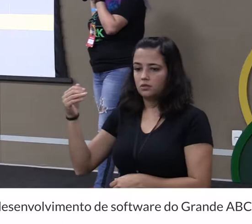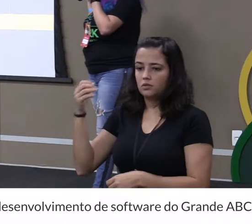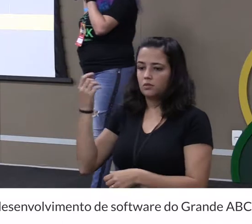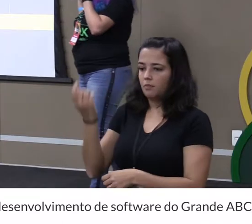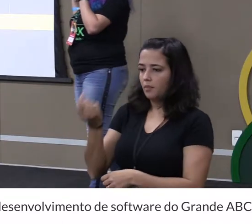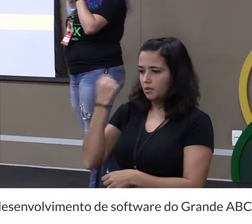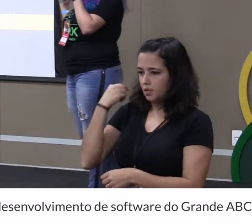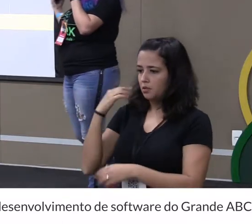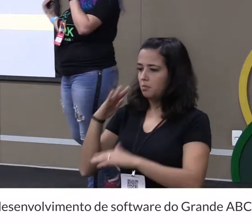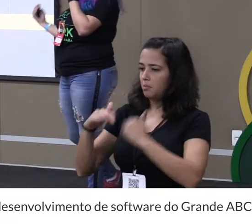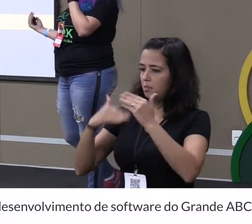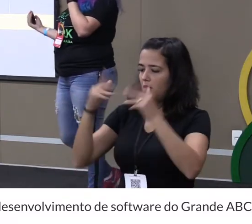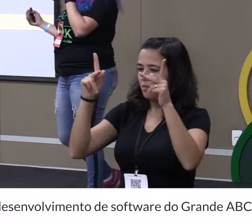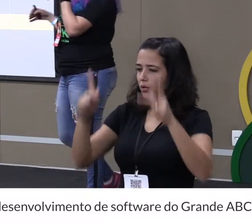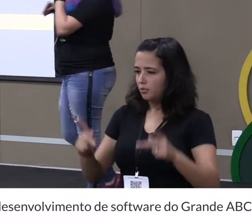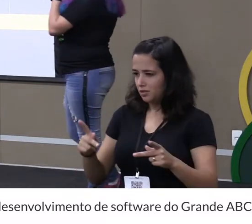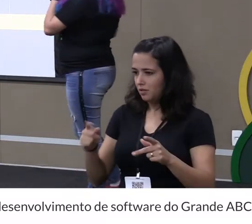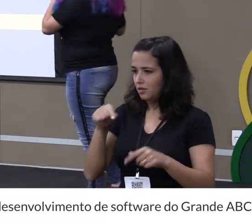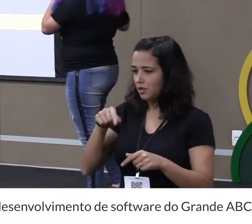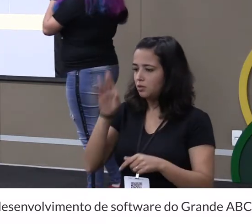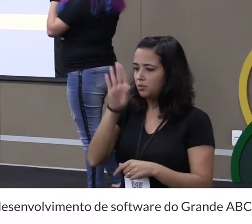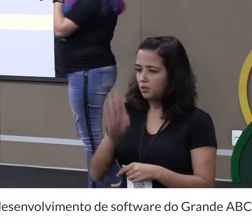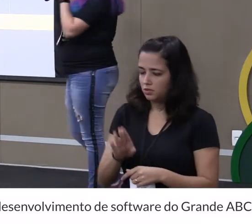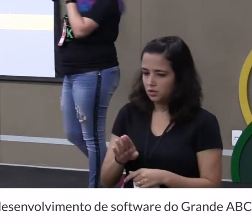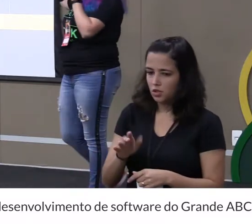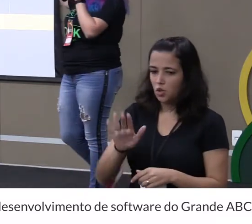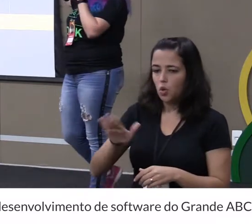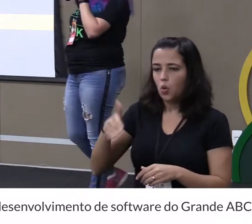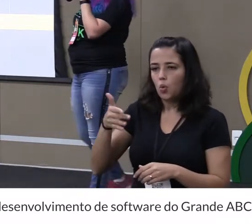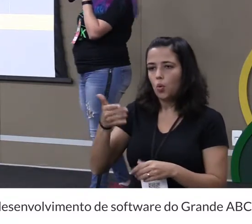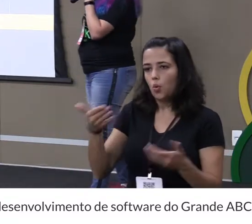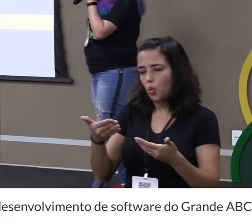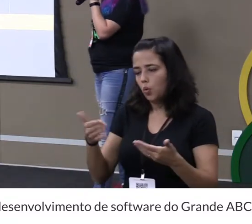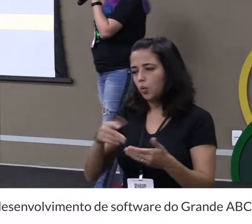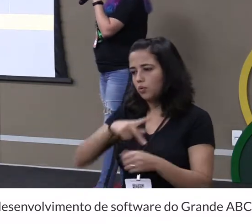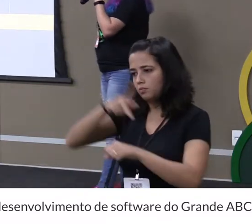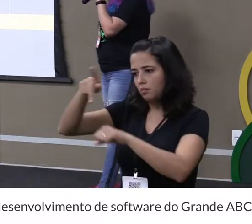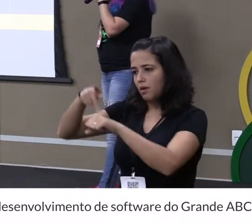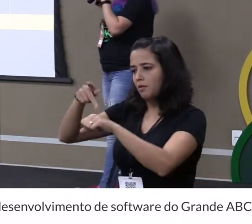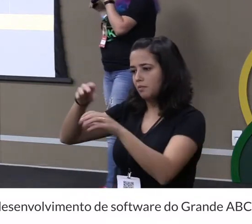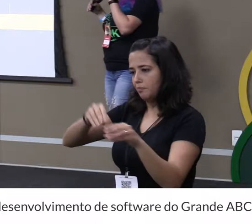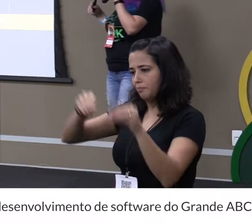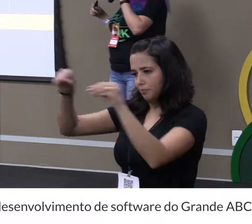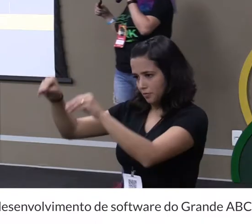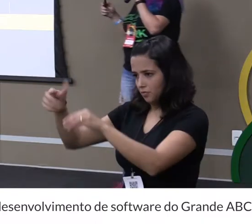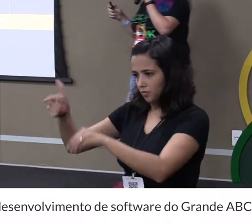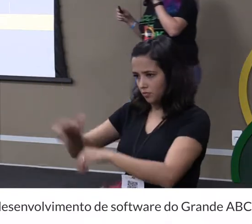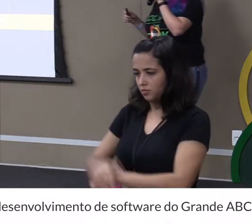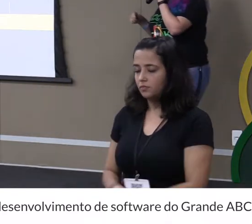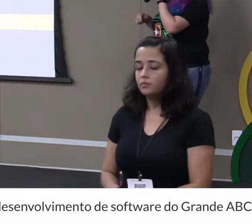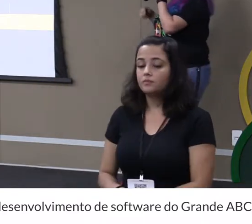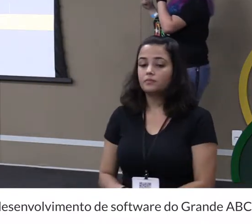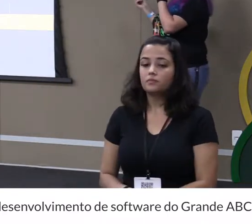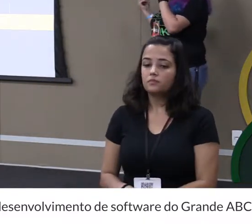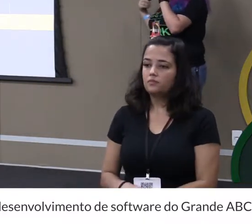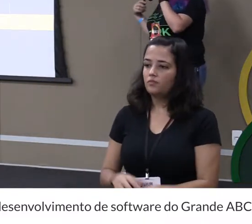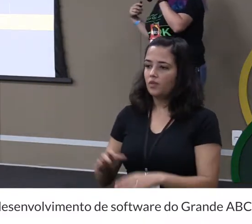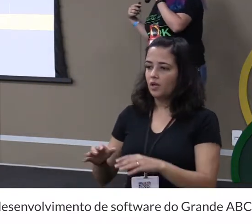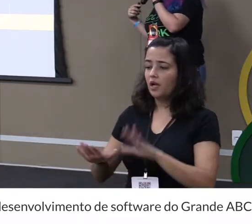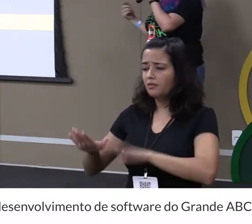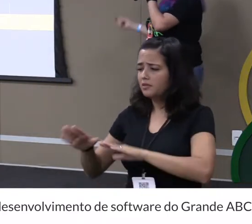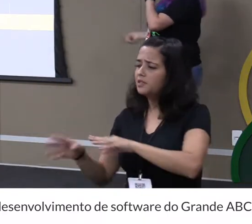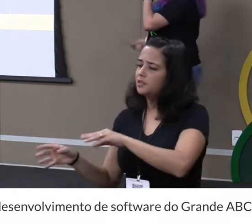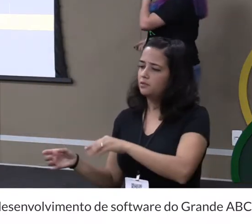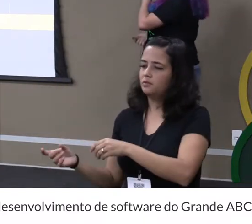atrás aqui de programador no Brasil hoje ele está morando fora trabalhando lá na Life eu acho se eu não me engano de vez em quando ele